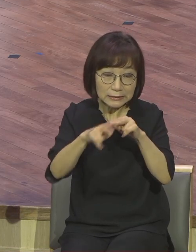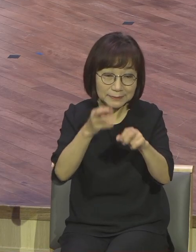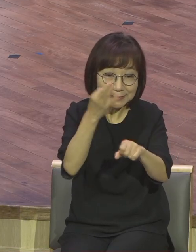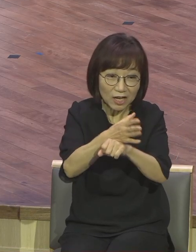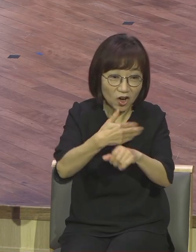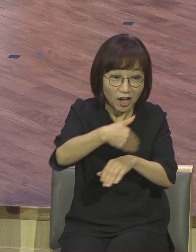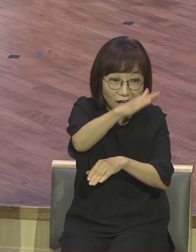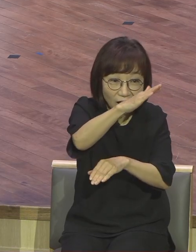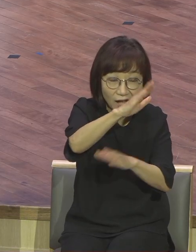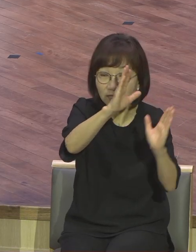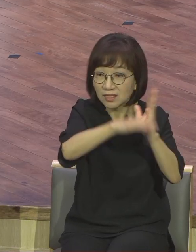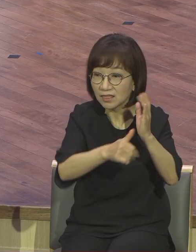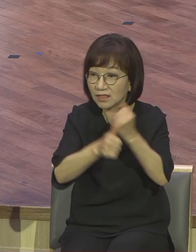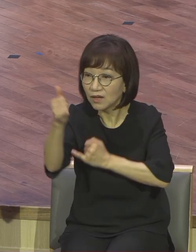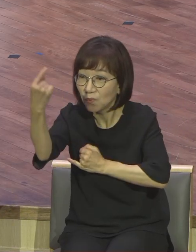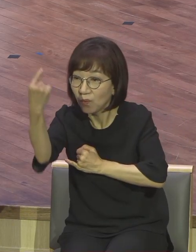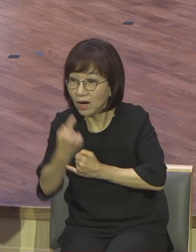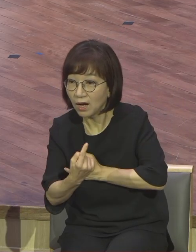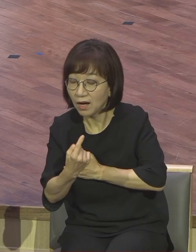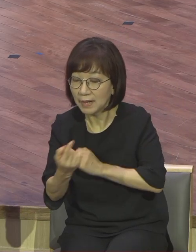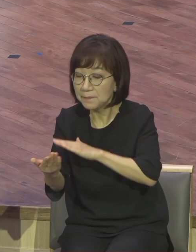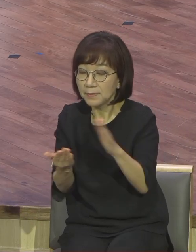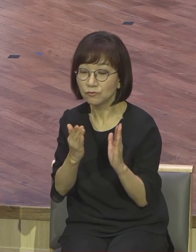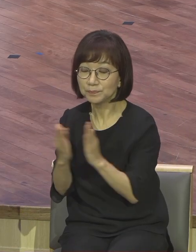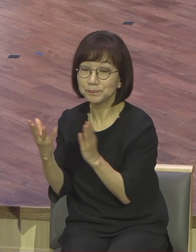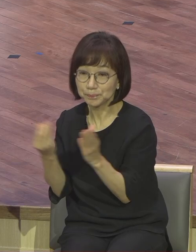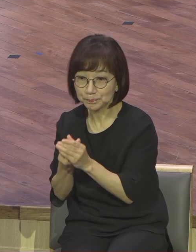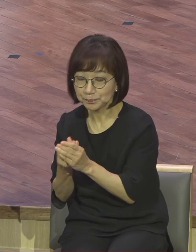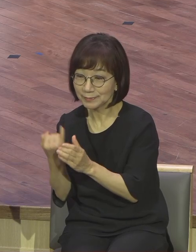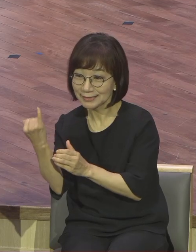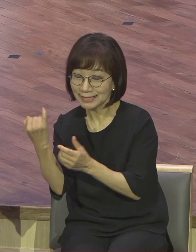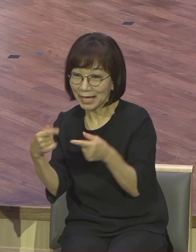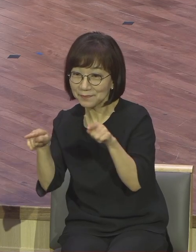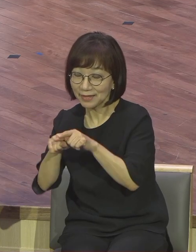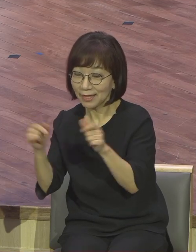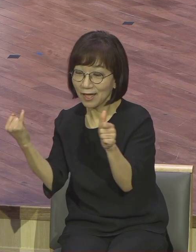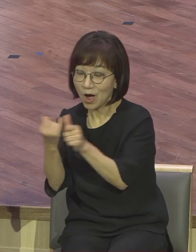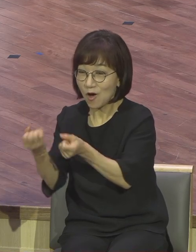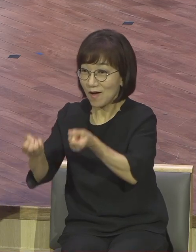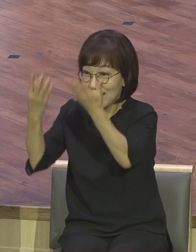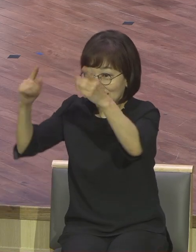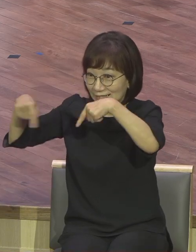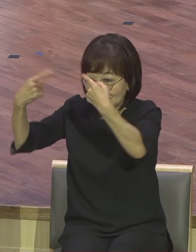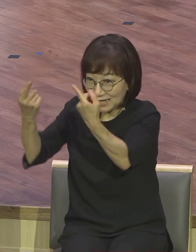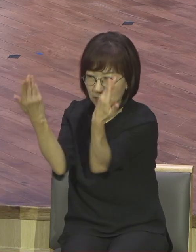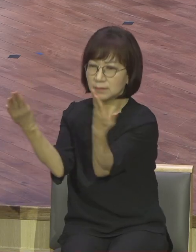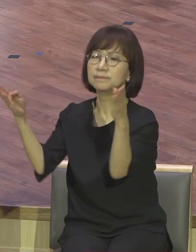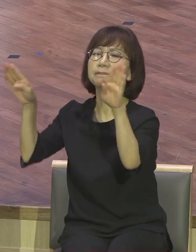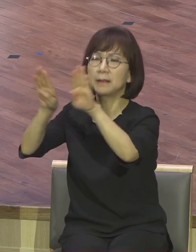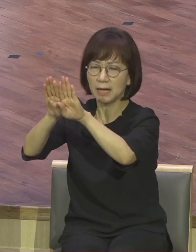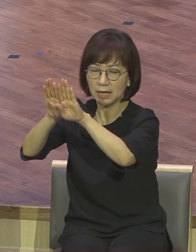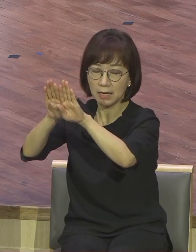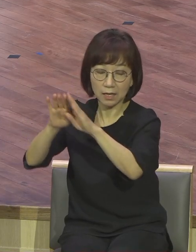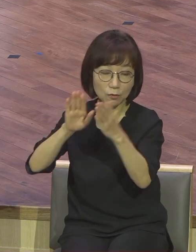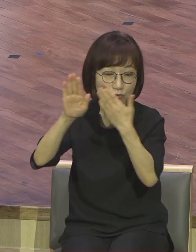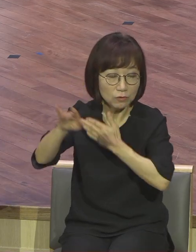신랑의 오므로 준비하였던 자들은 함께 혼인잔치에 들어가고 문은 닫힌지라 그 후에 남은